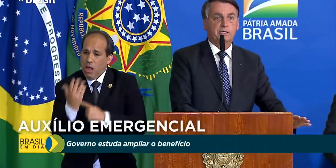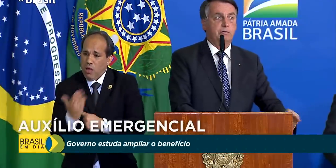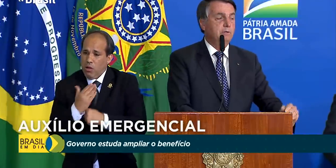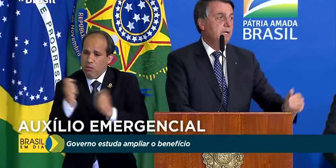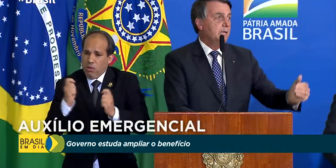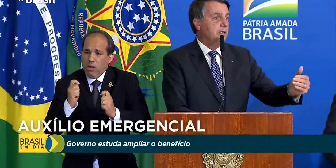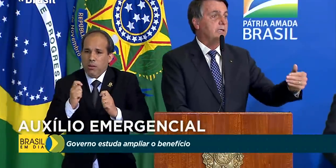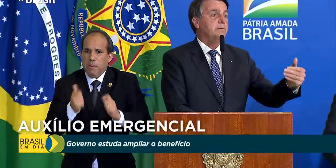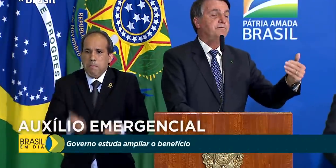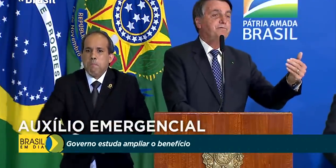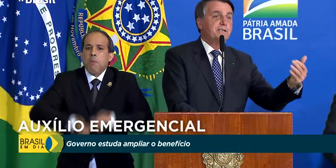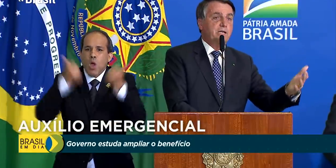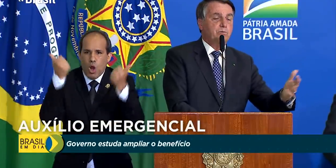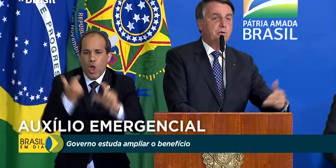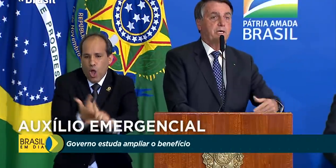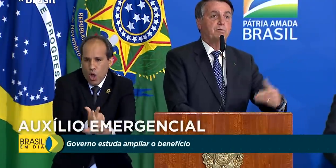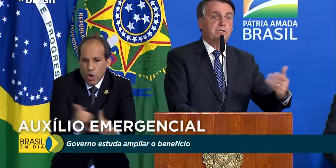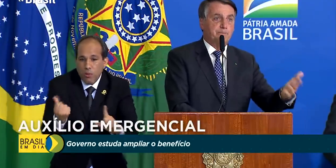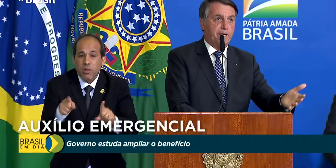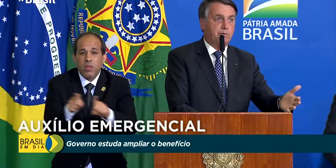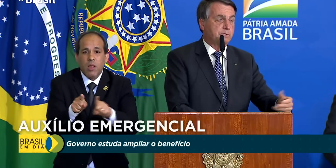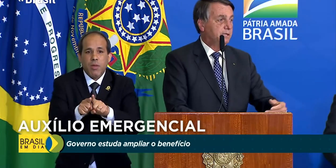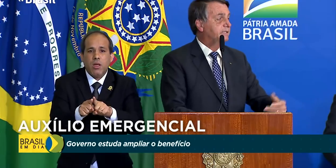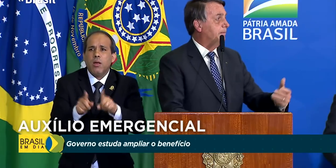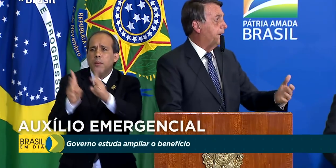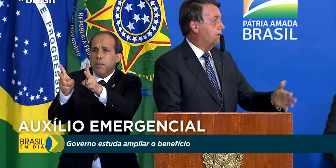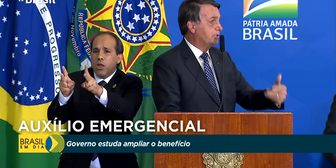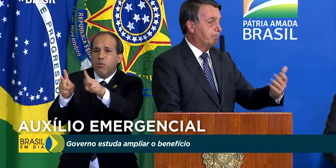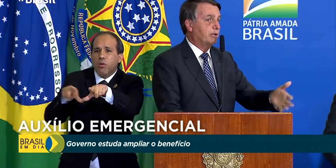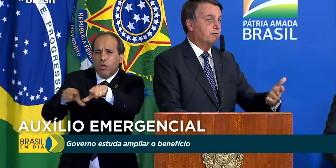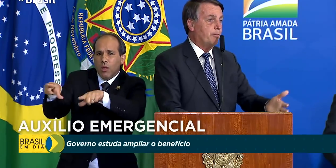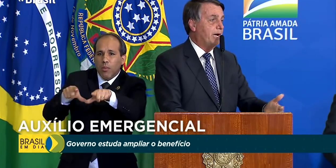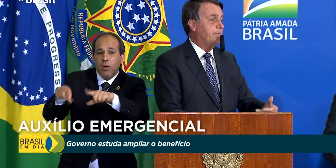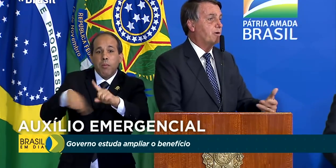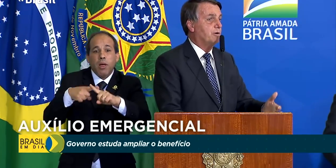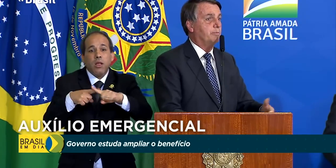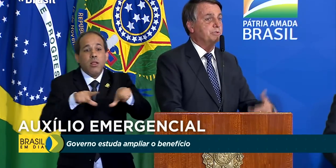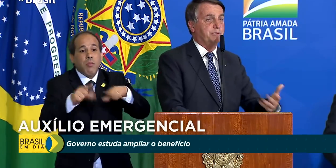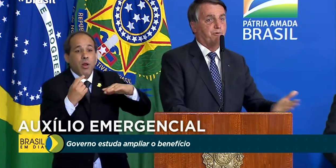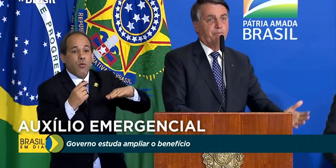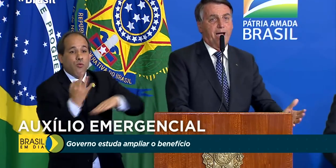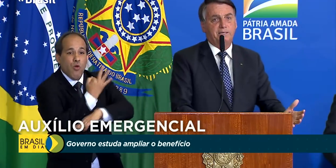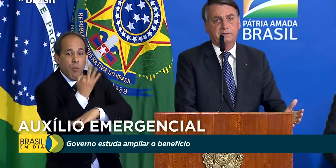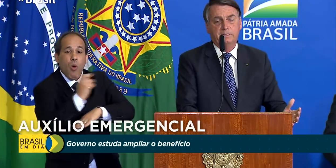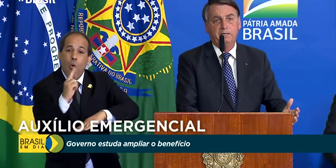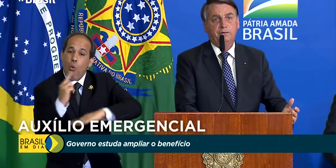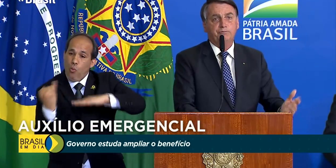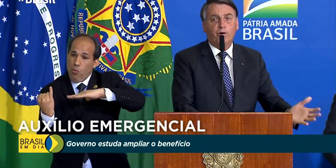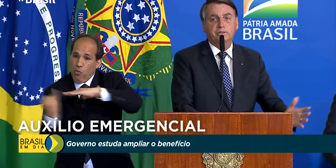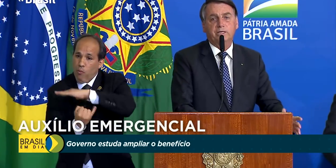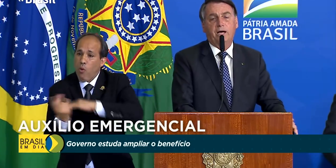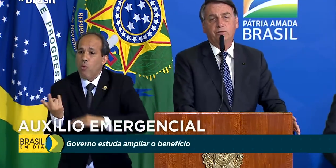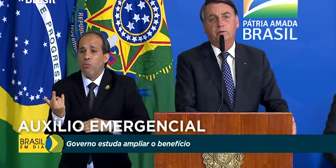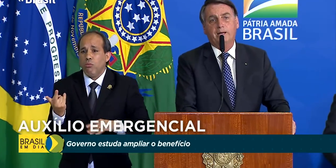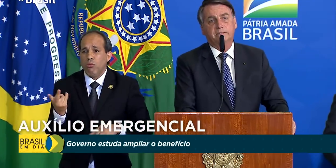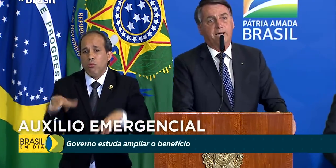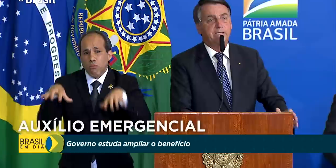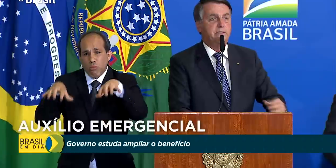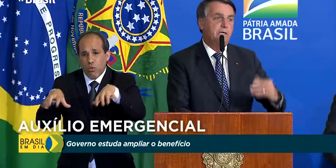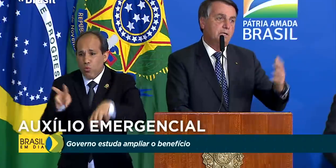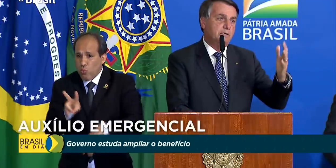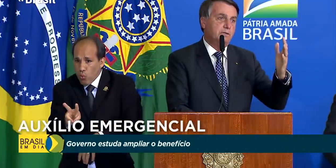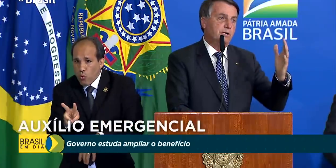situação e fazendo com que os empregos e também os empregos formais, bem como os informais, voltem à